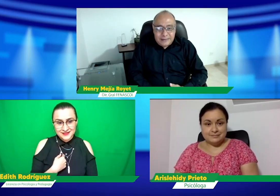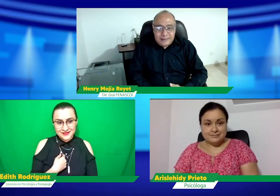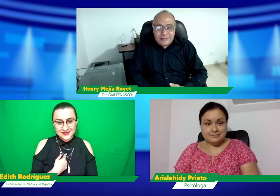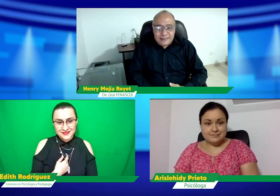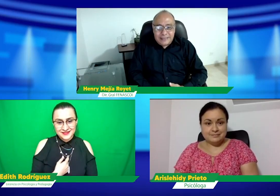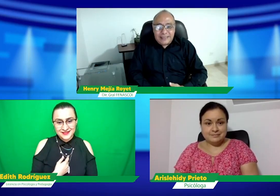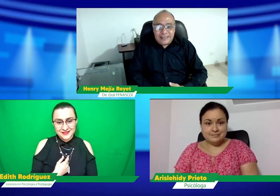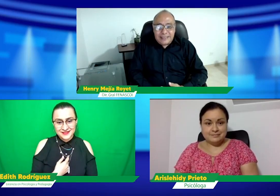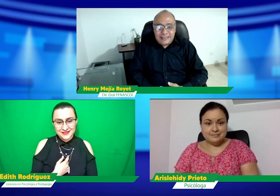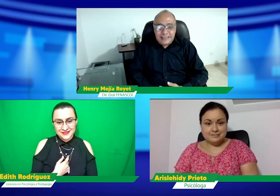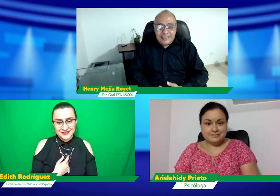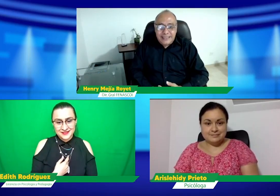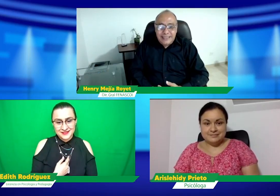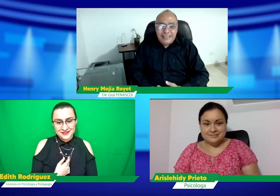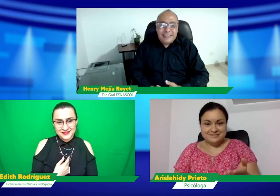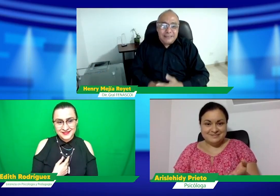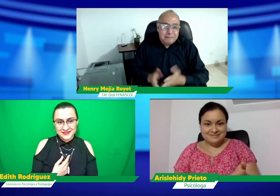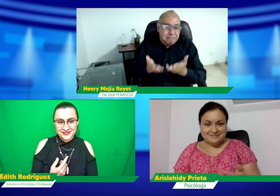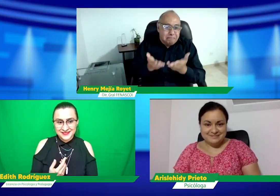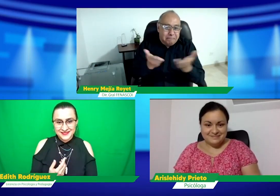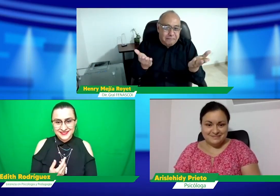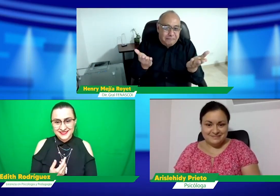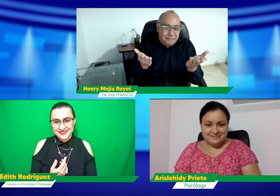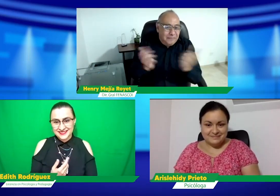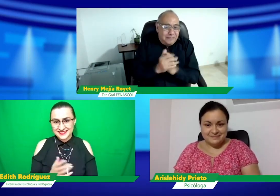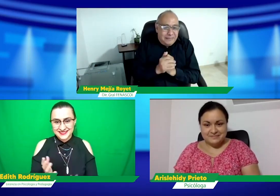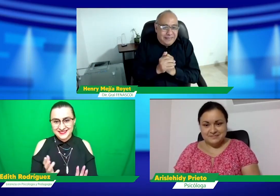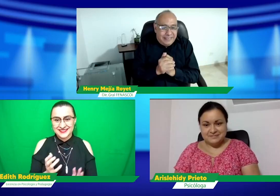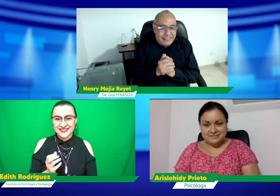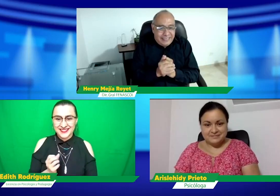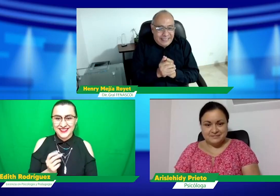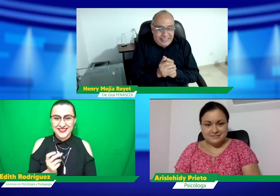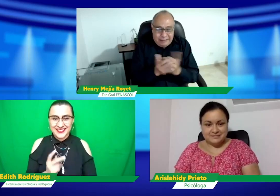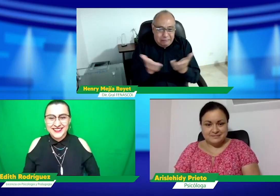¿Aries o yo? ¿Tú también? Sigue, si quieres. pues cualquiera.